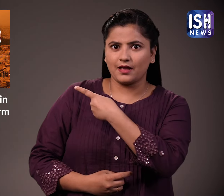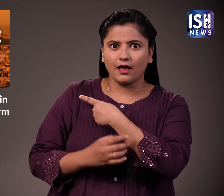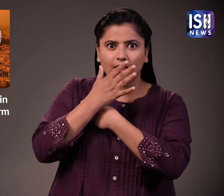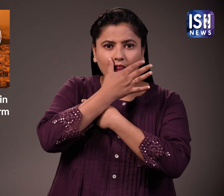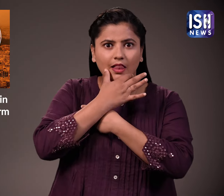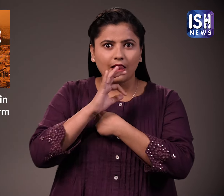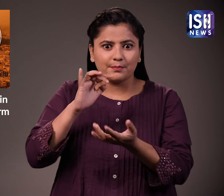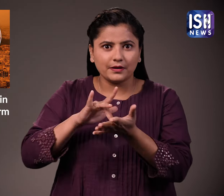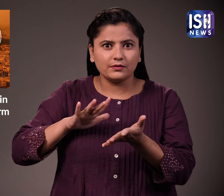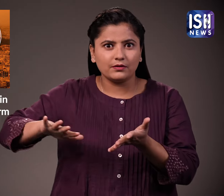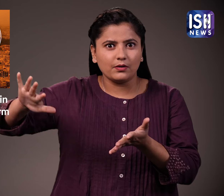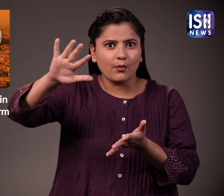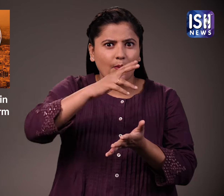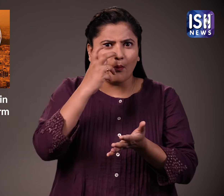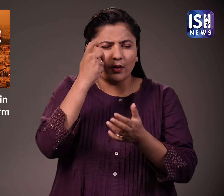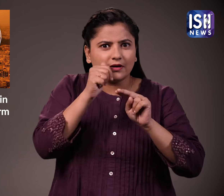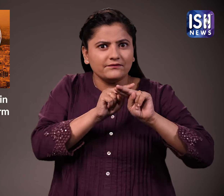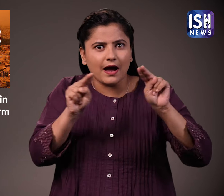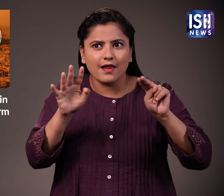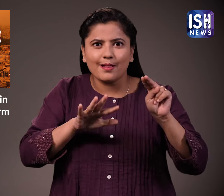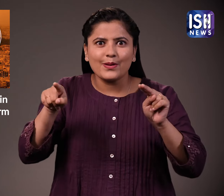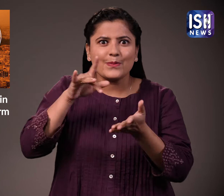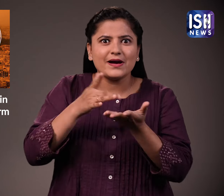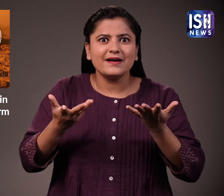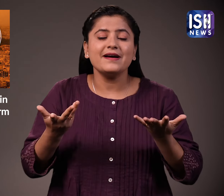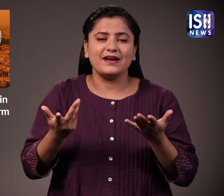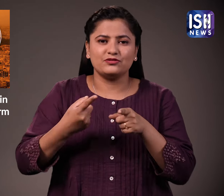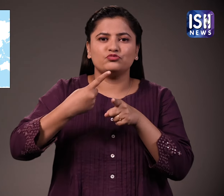इस तस्वीर को देखो, यह खुबसुरत जगह है, ग्रीस की राज़दानी एथेंस